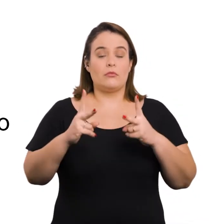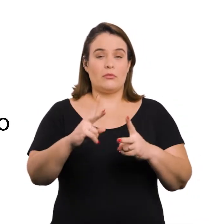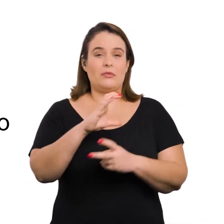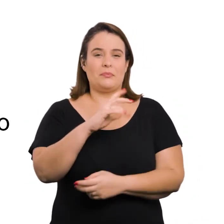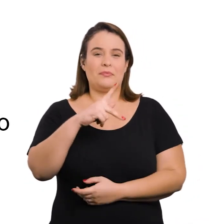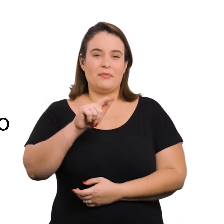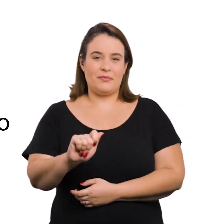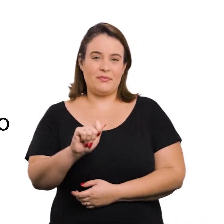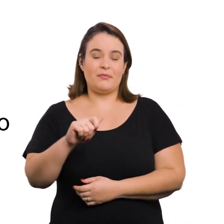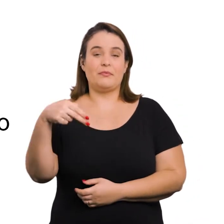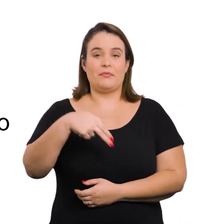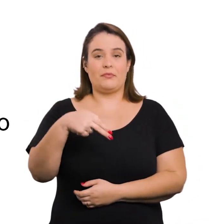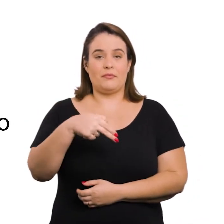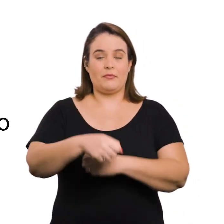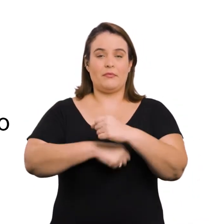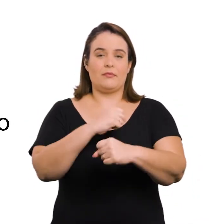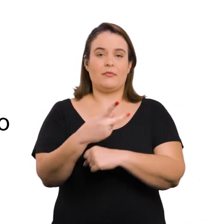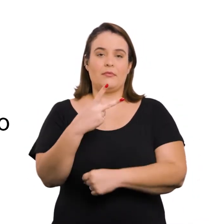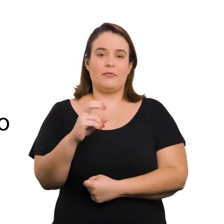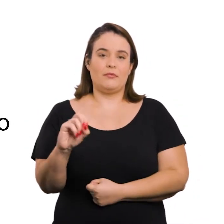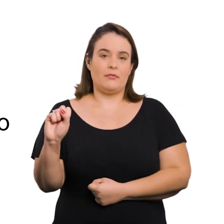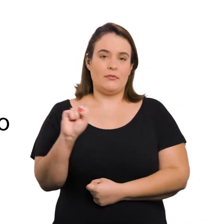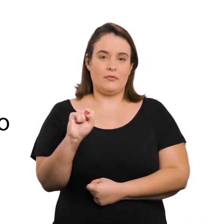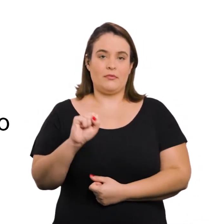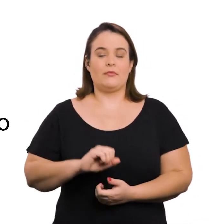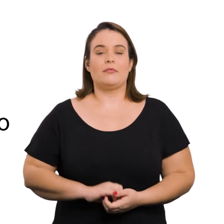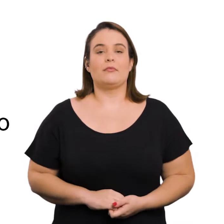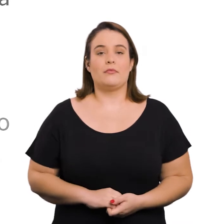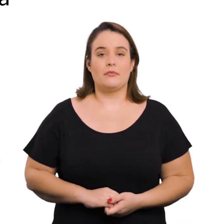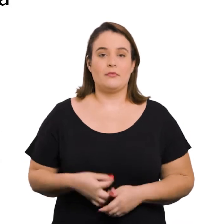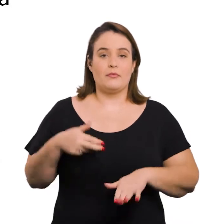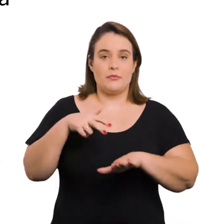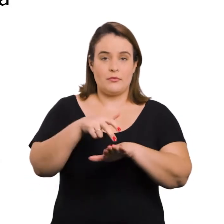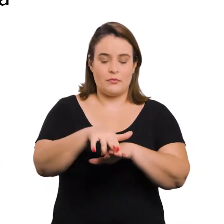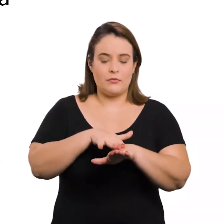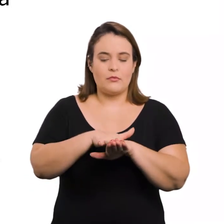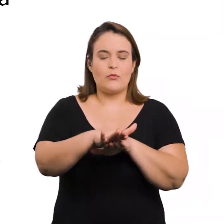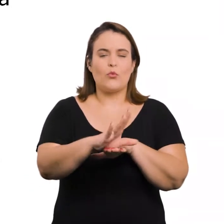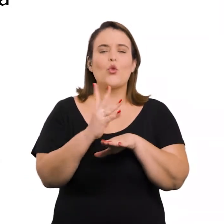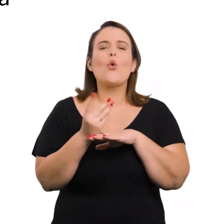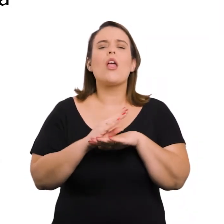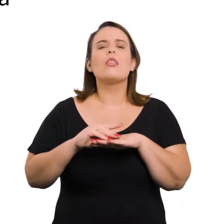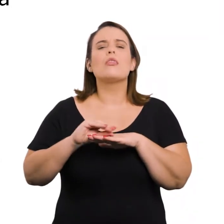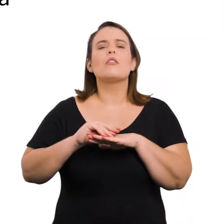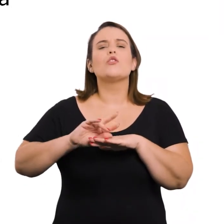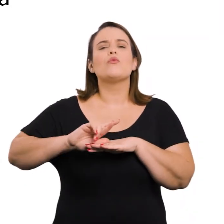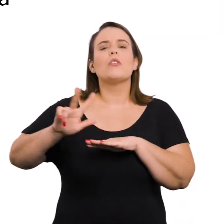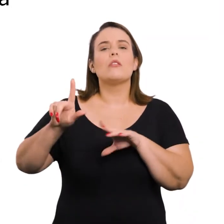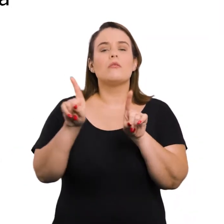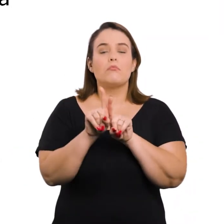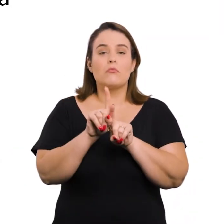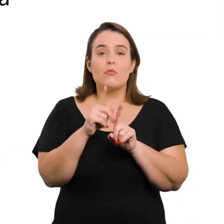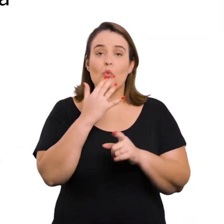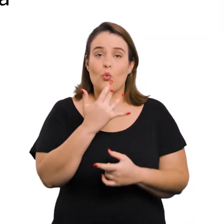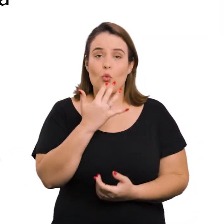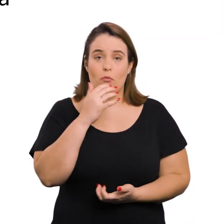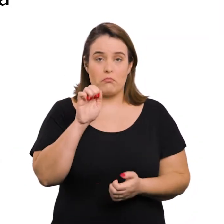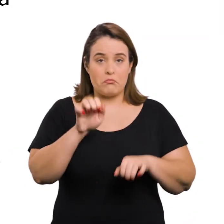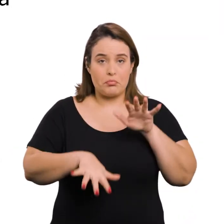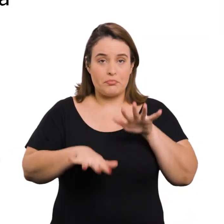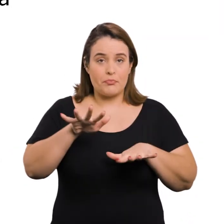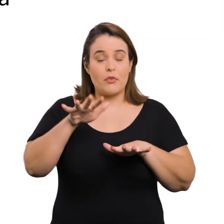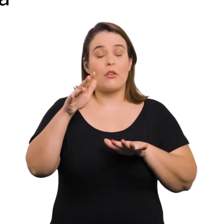Acessibilidade, CPA, novembro de 2008. Sobre sinalização tátil de piso com textura diferenciada e